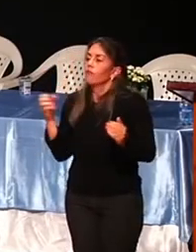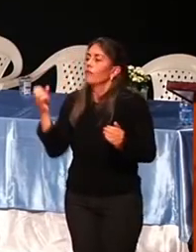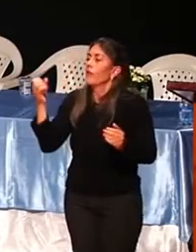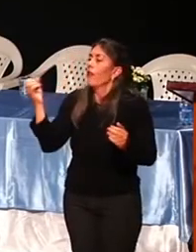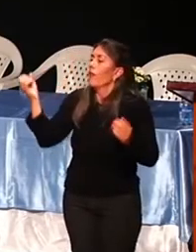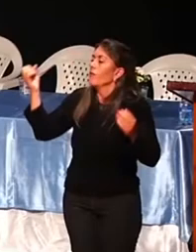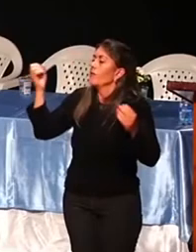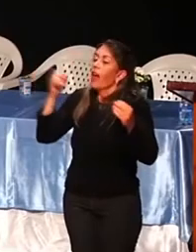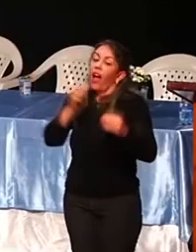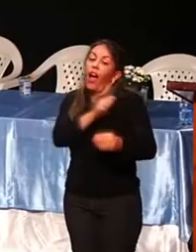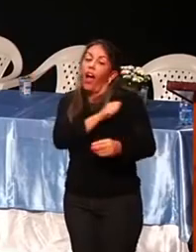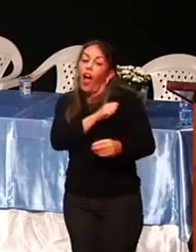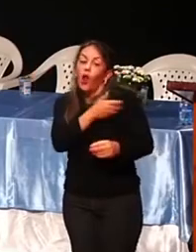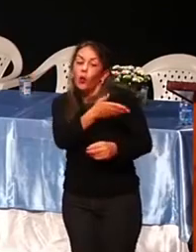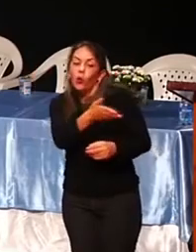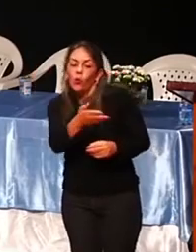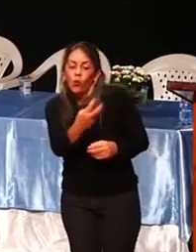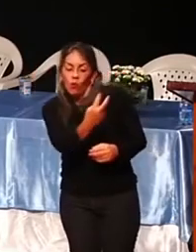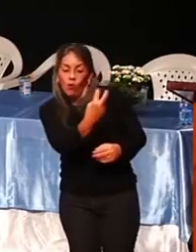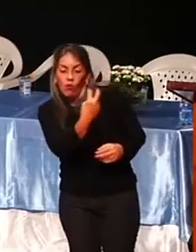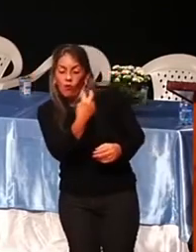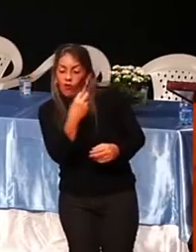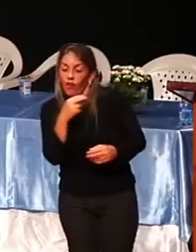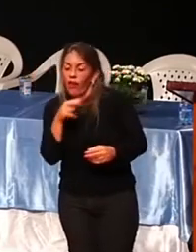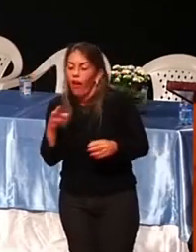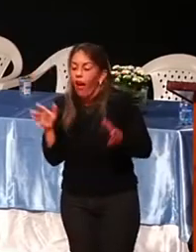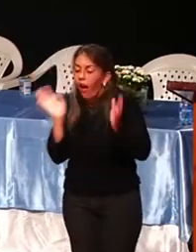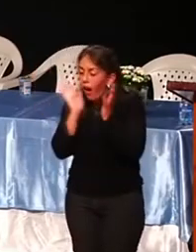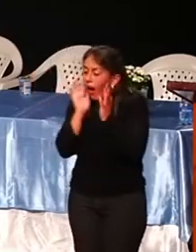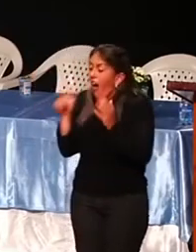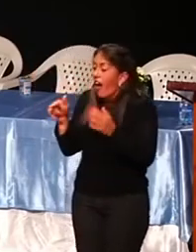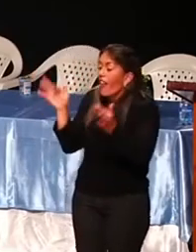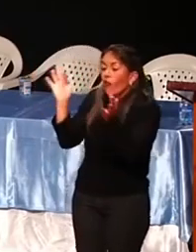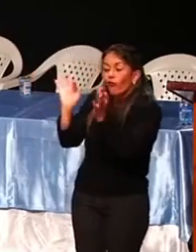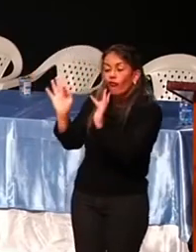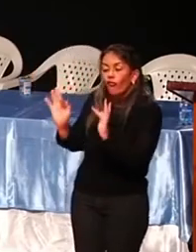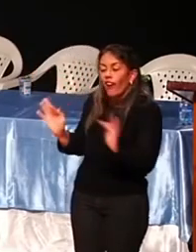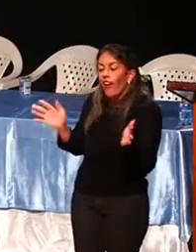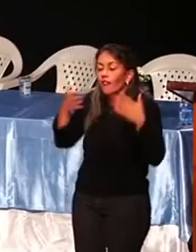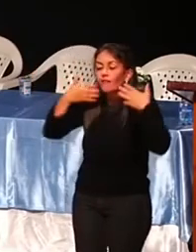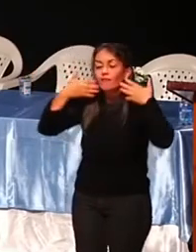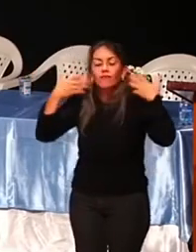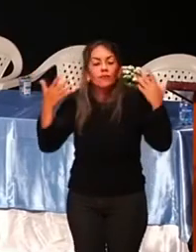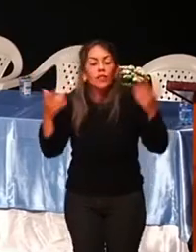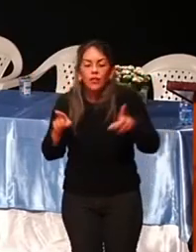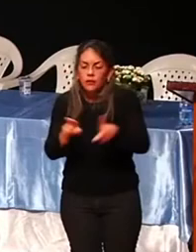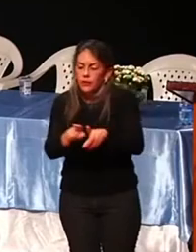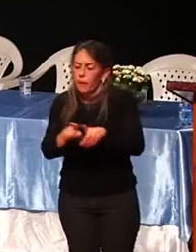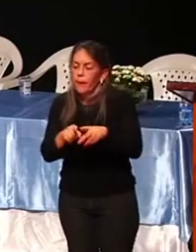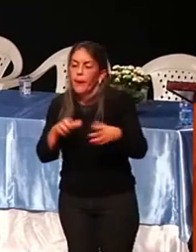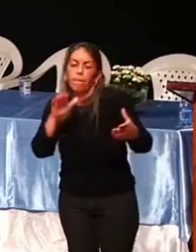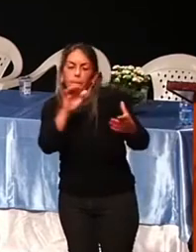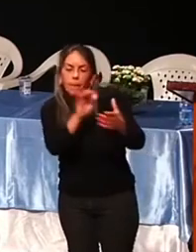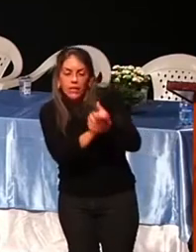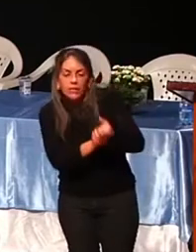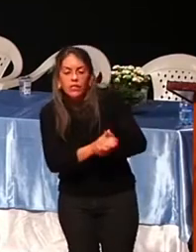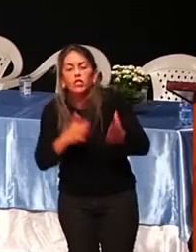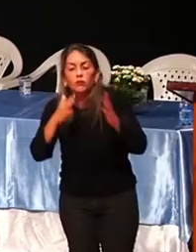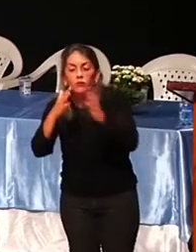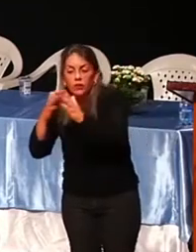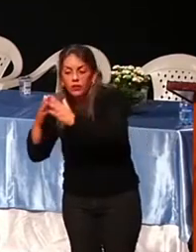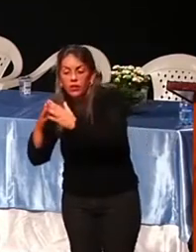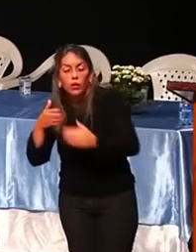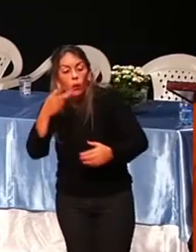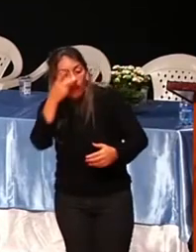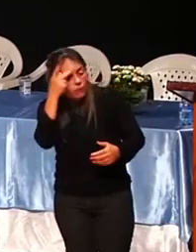todos os alunos, vai refletir na educação do município. E na educação também do seu marido, do seu vizinho, do seu cachorro,